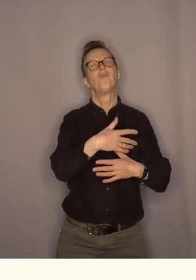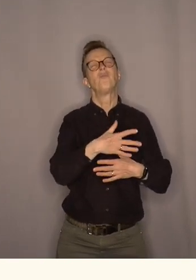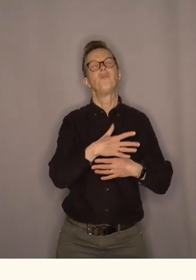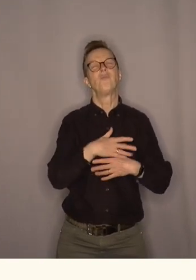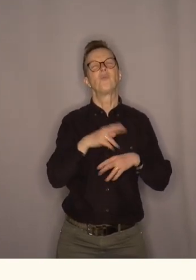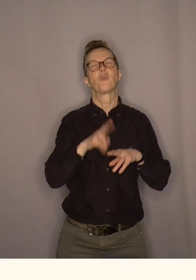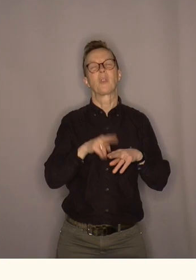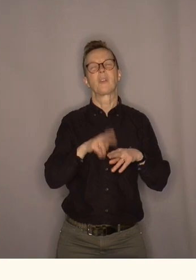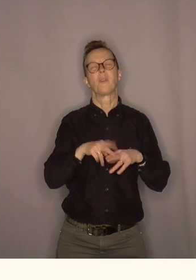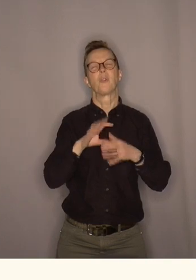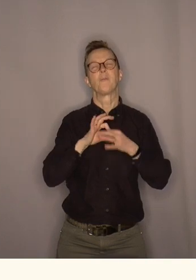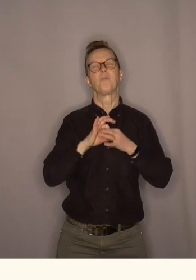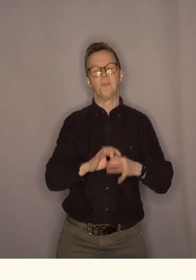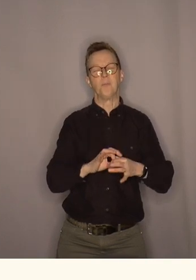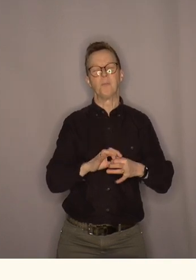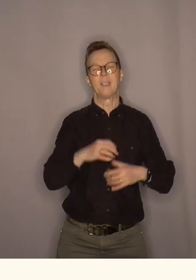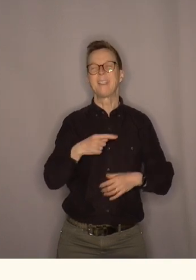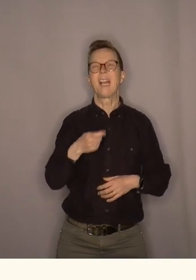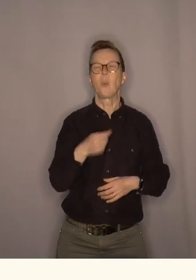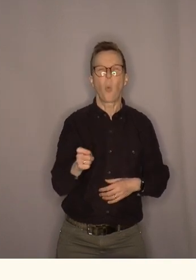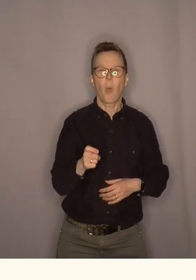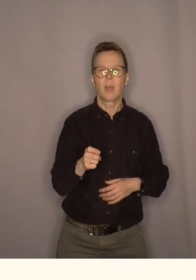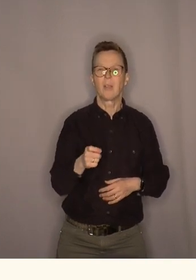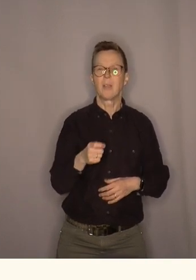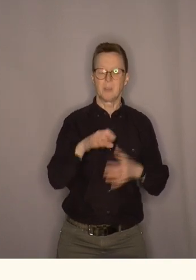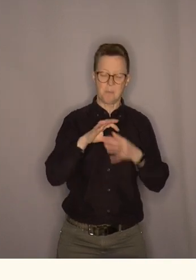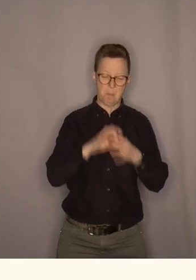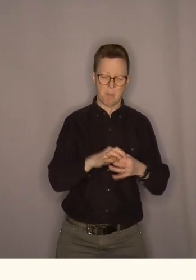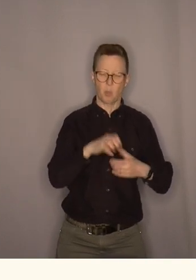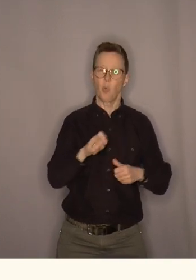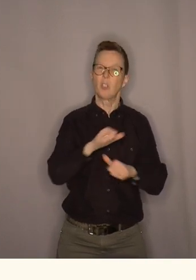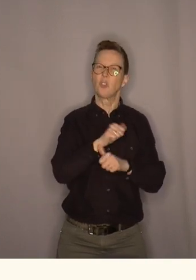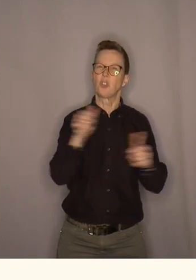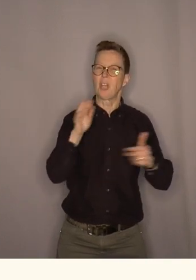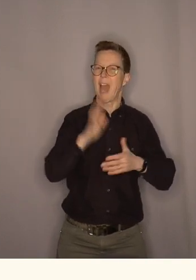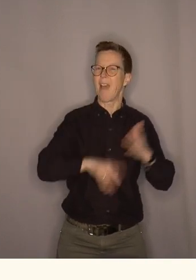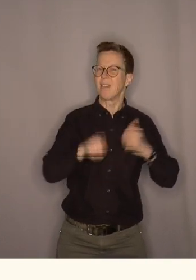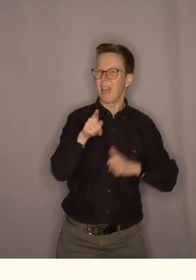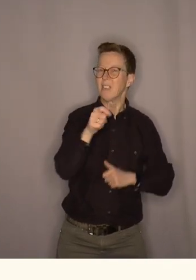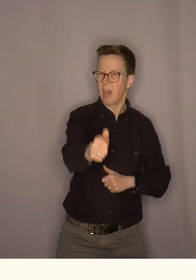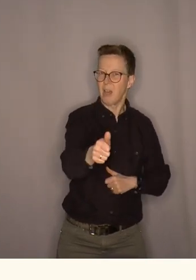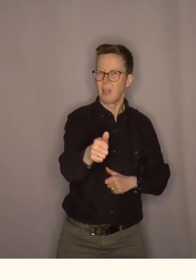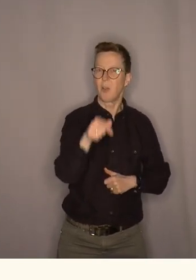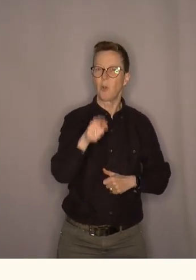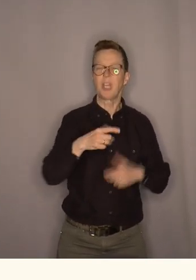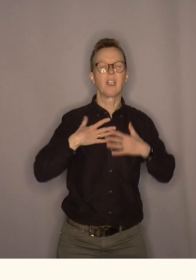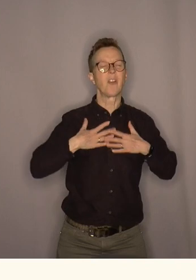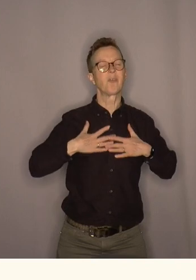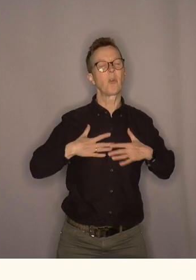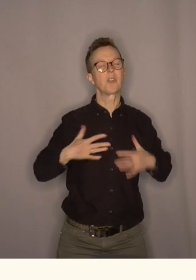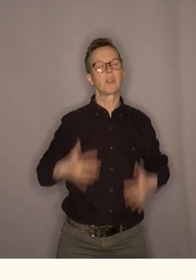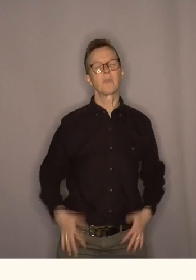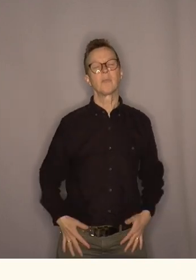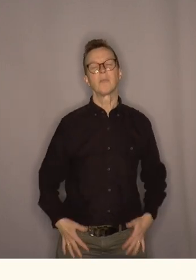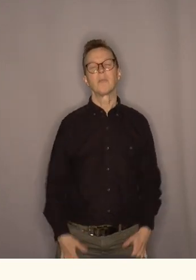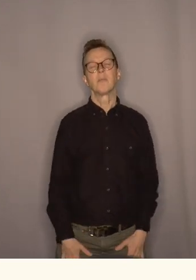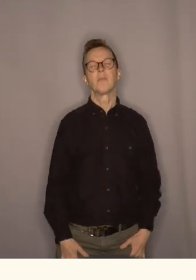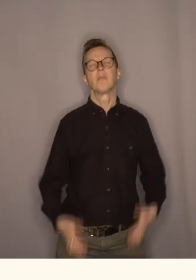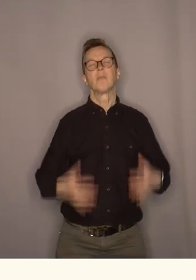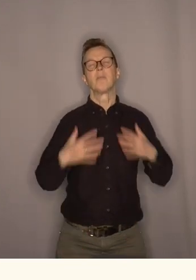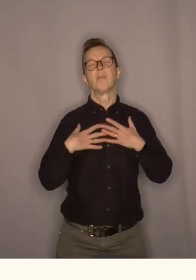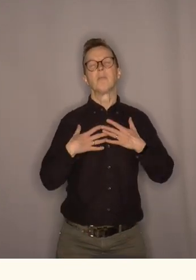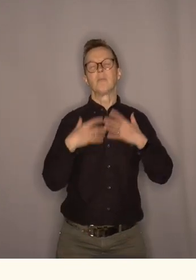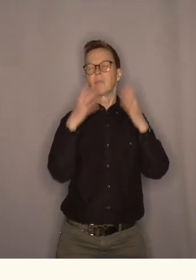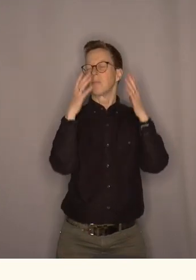kjenner du at du er en del av et land som er mye mye større enn deg selv og den følelsen der den tror jeg det er viktig